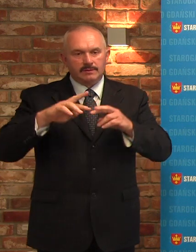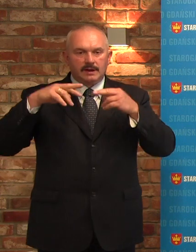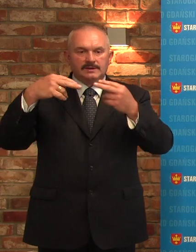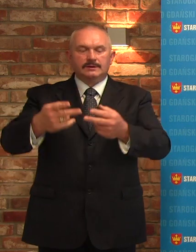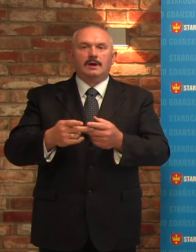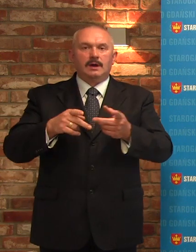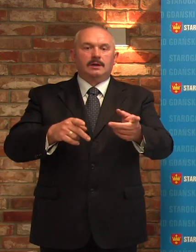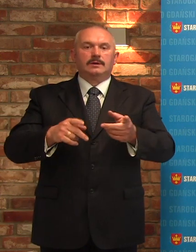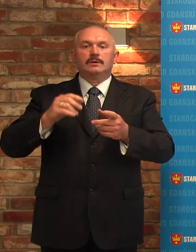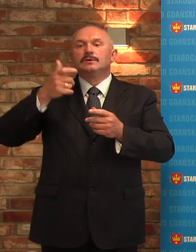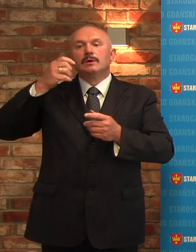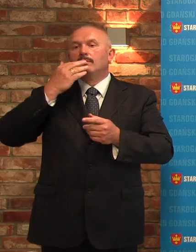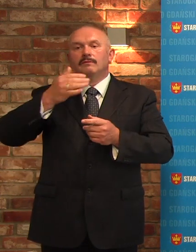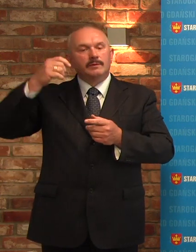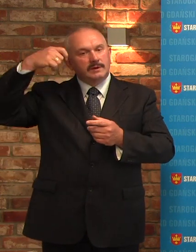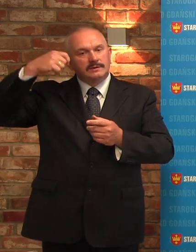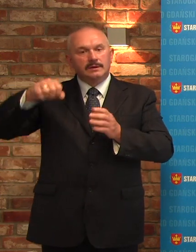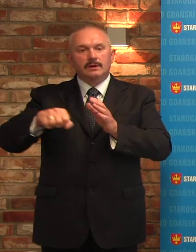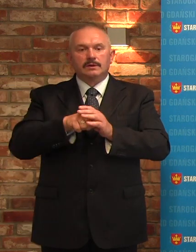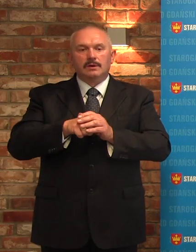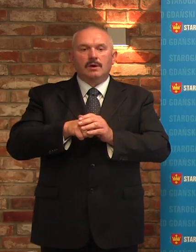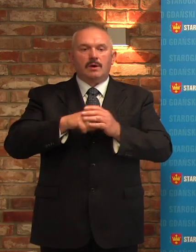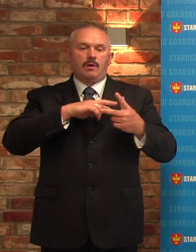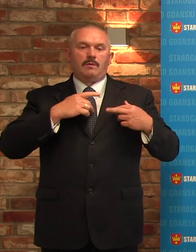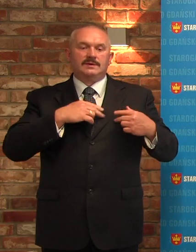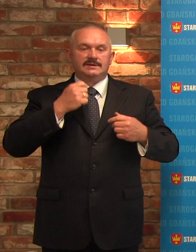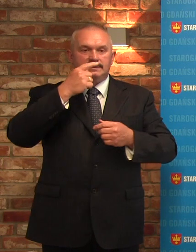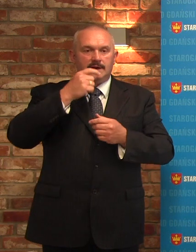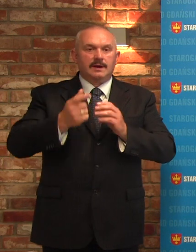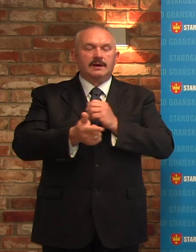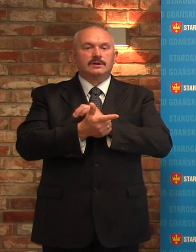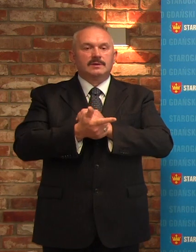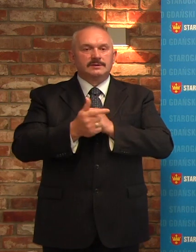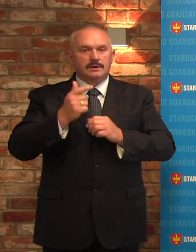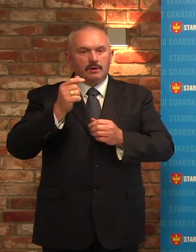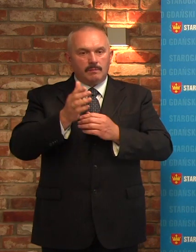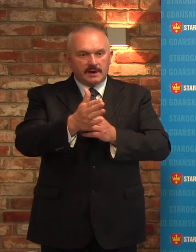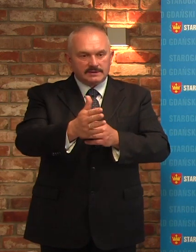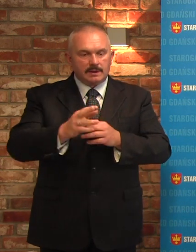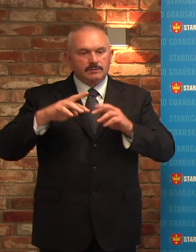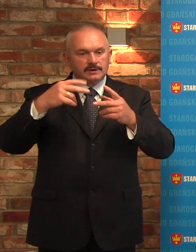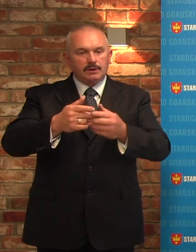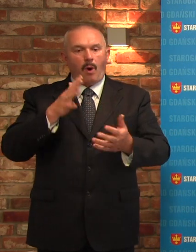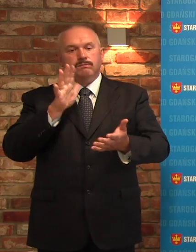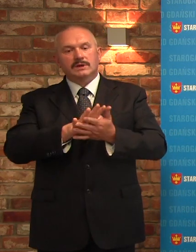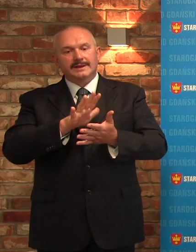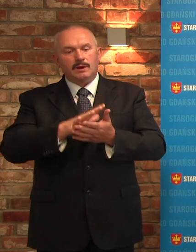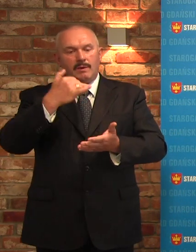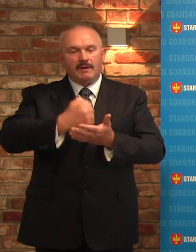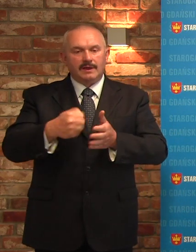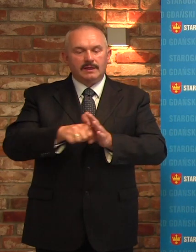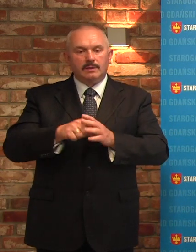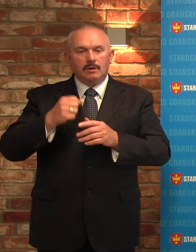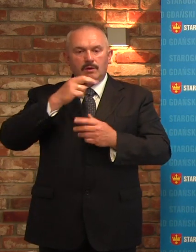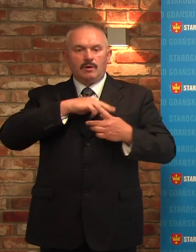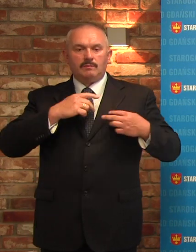stanowisko prezydenta do Komisji Skarg. 17 marca przekazanie opinii prawnej do Komisji